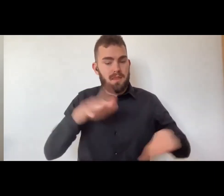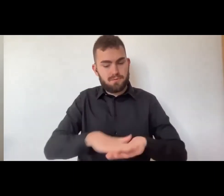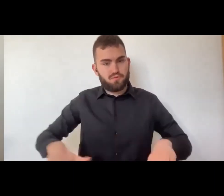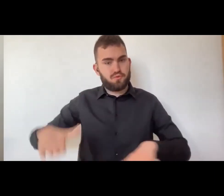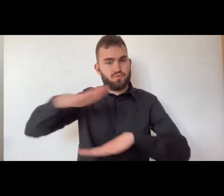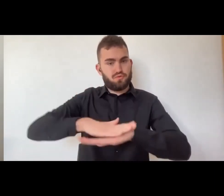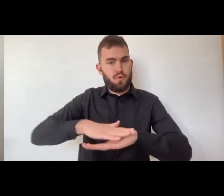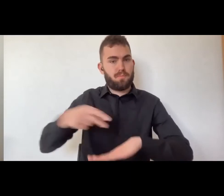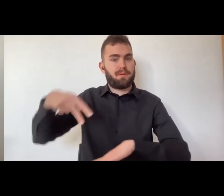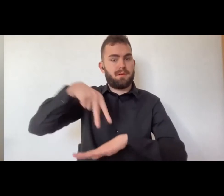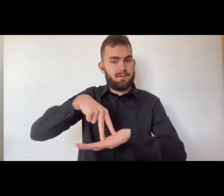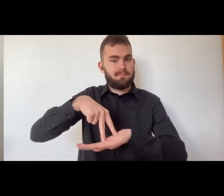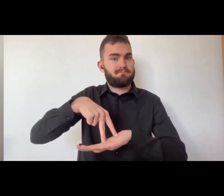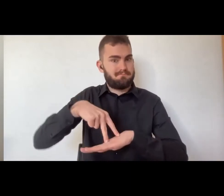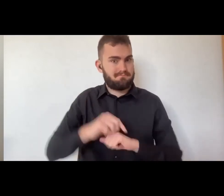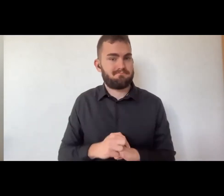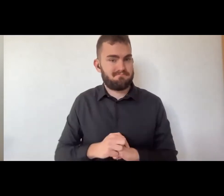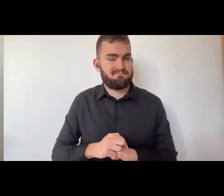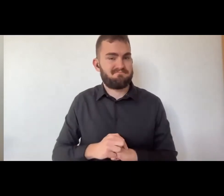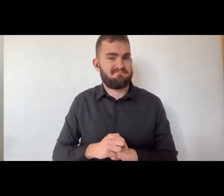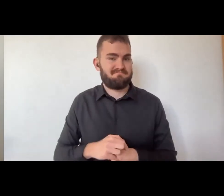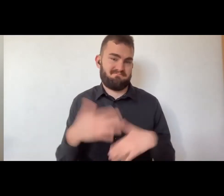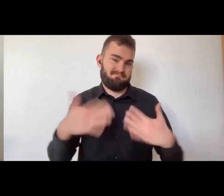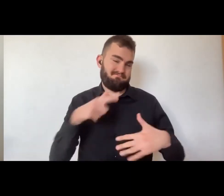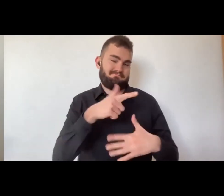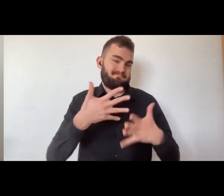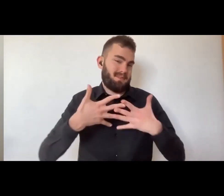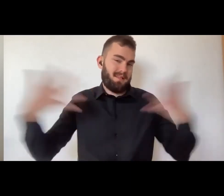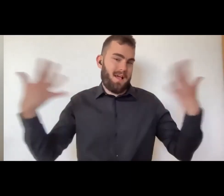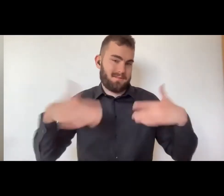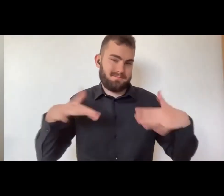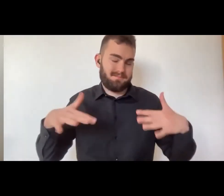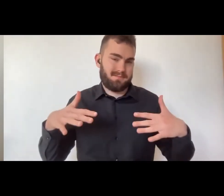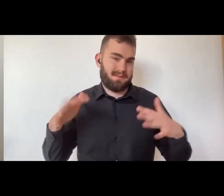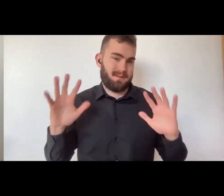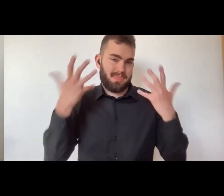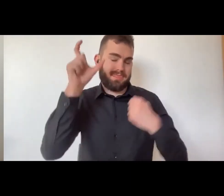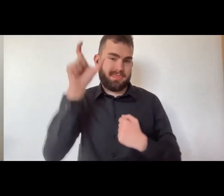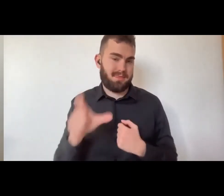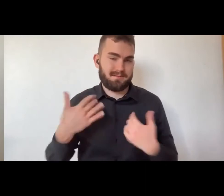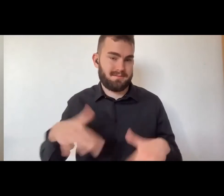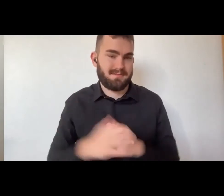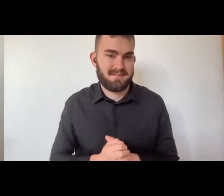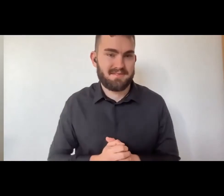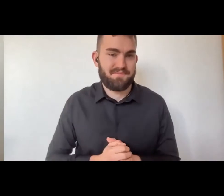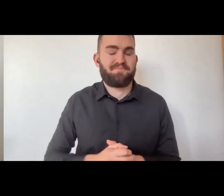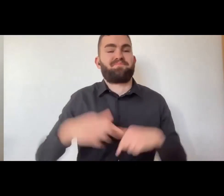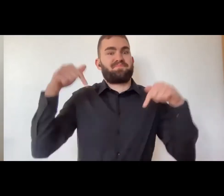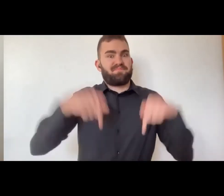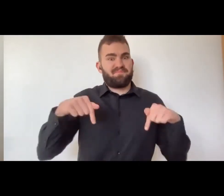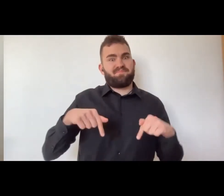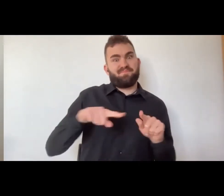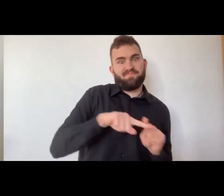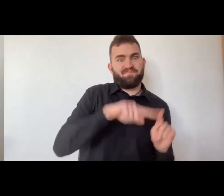pedana di legno attraverso il legno si possono percepire le vibrazioni è una grande artista